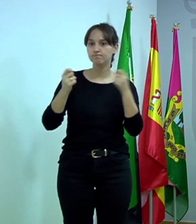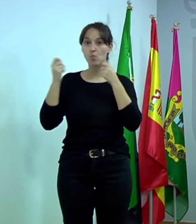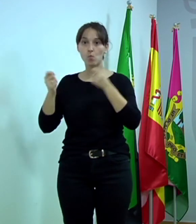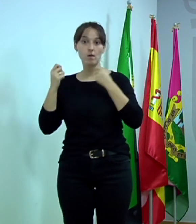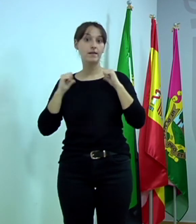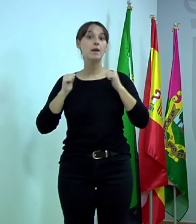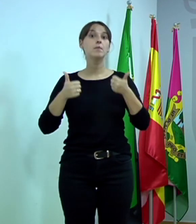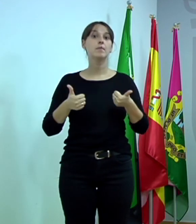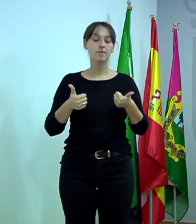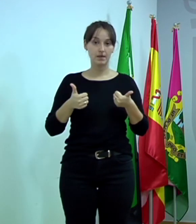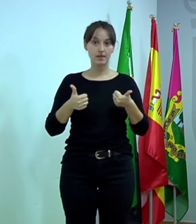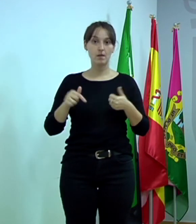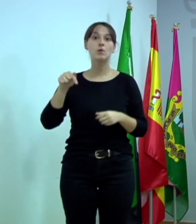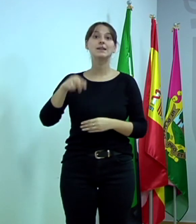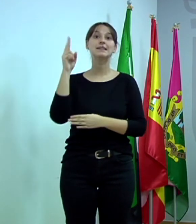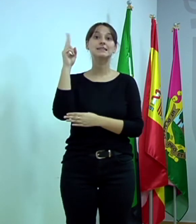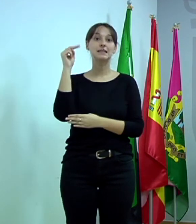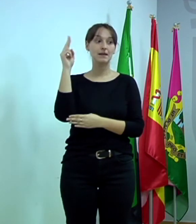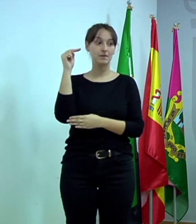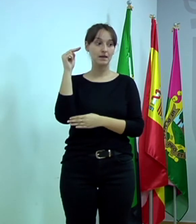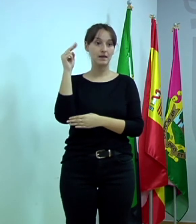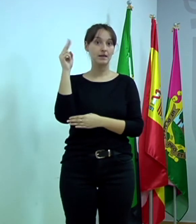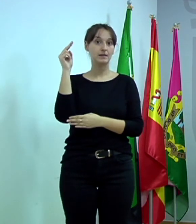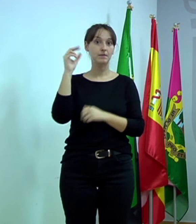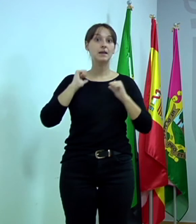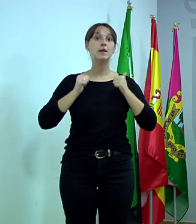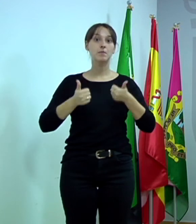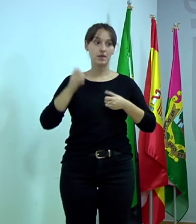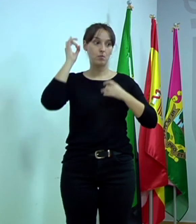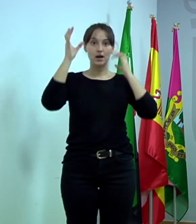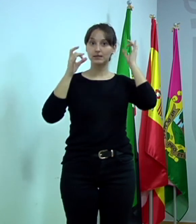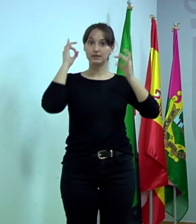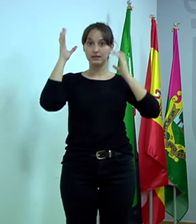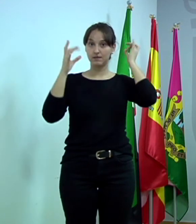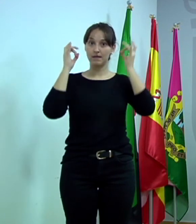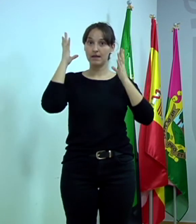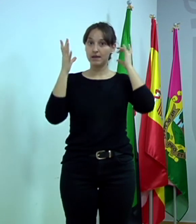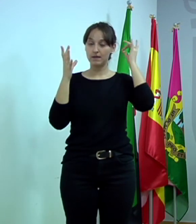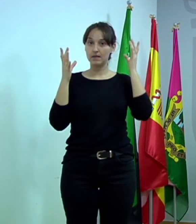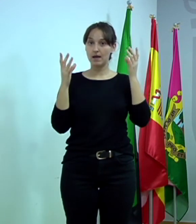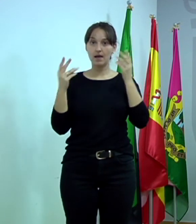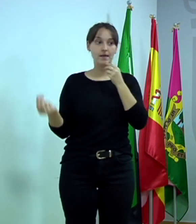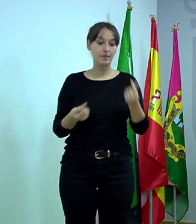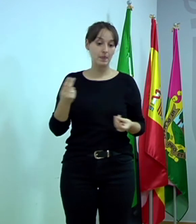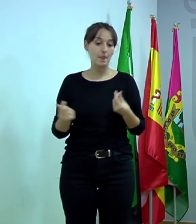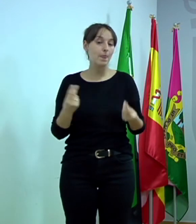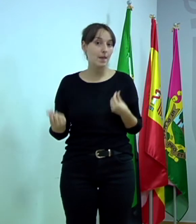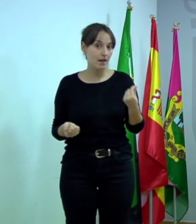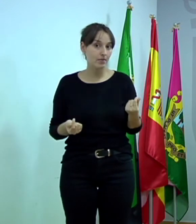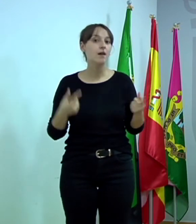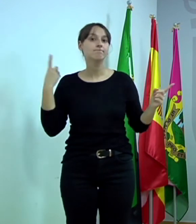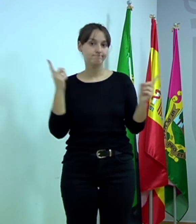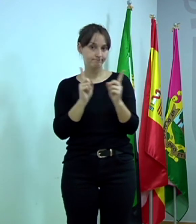con Yolanda Alcamar, una de las actividades que he dicho de danza, ¿vale?, porque es presencial. Entonces, con eso se empezaba,